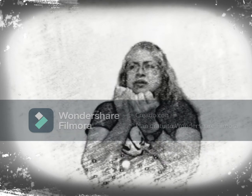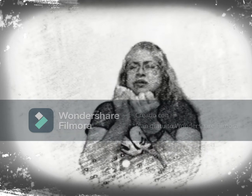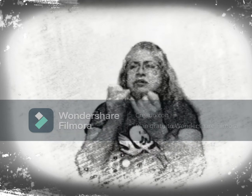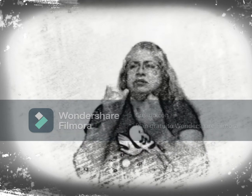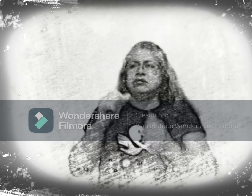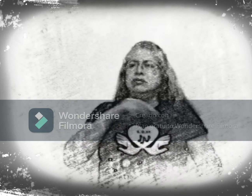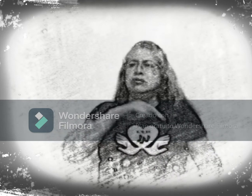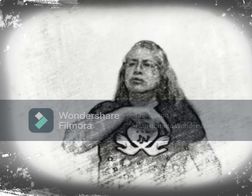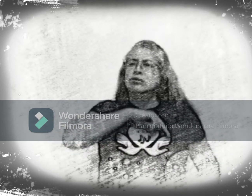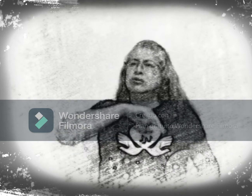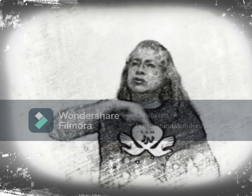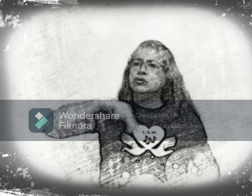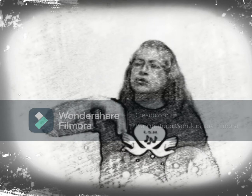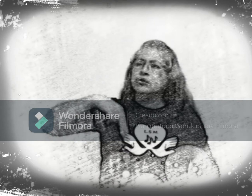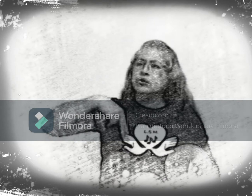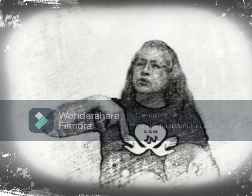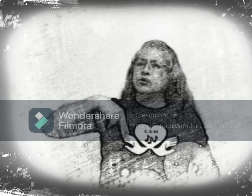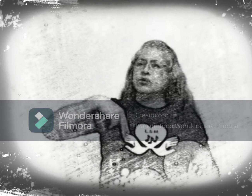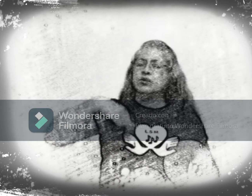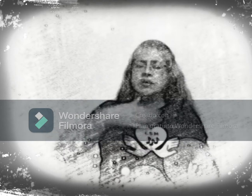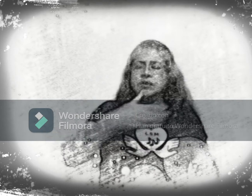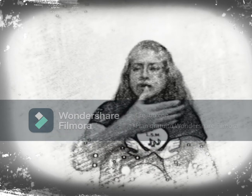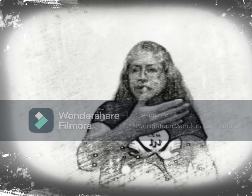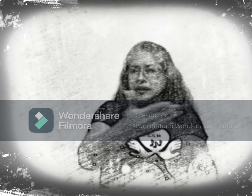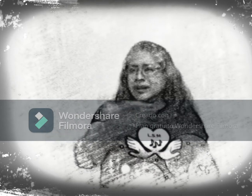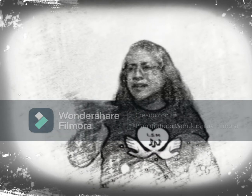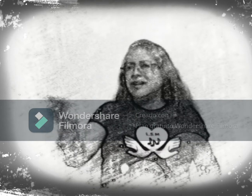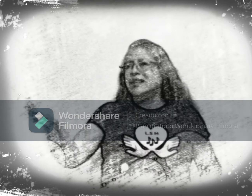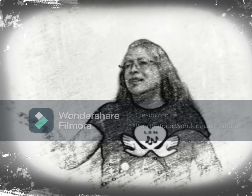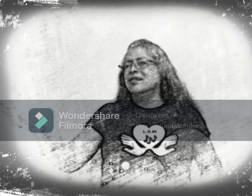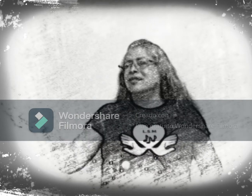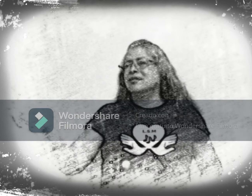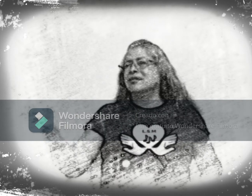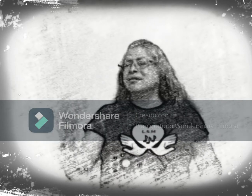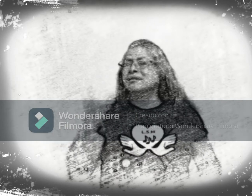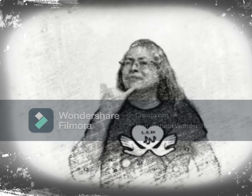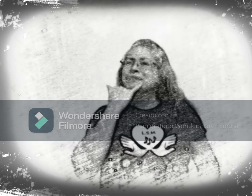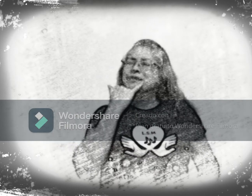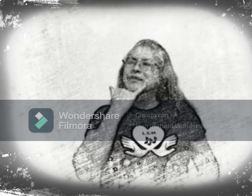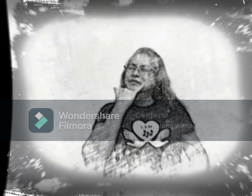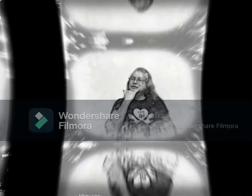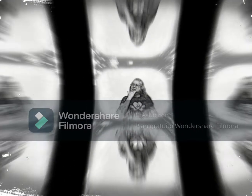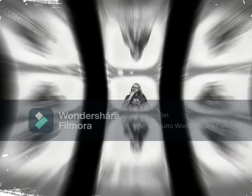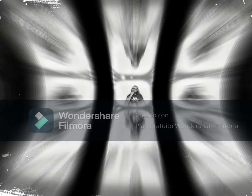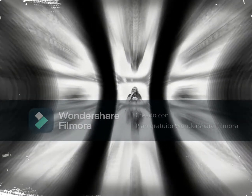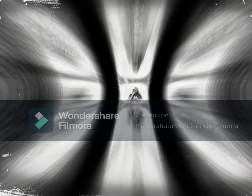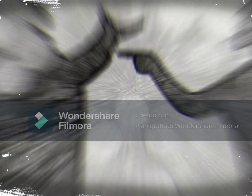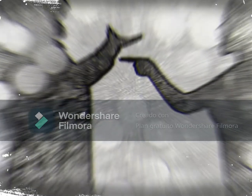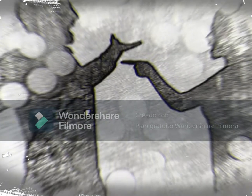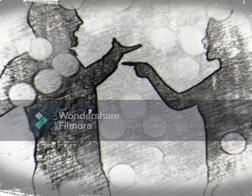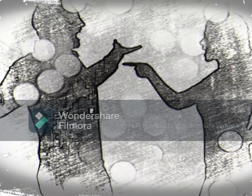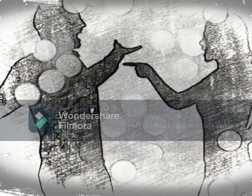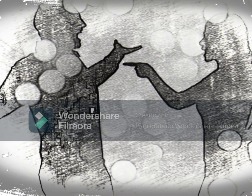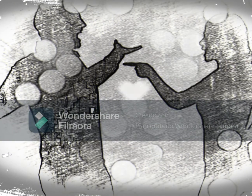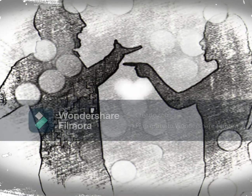Amén Padre nuestro que estás en el cielo